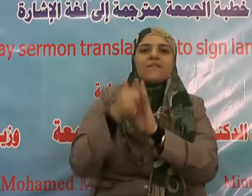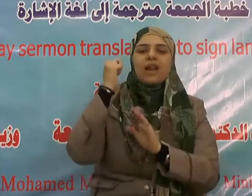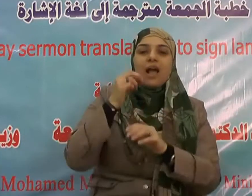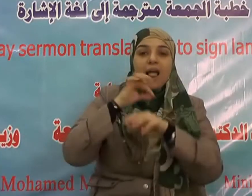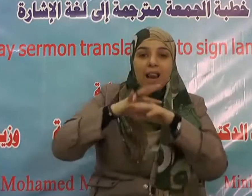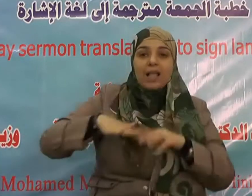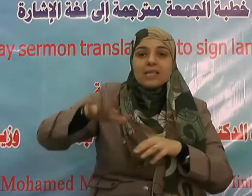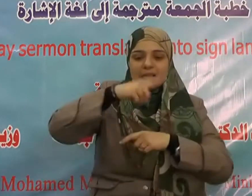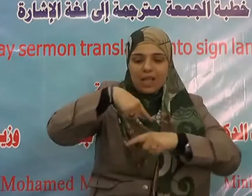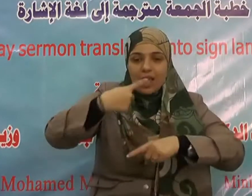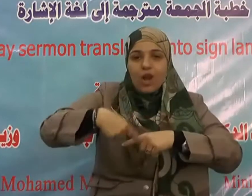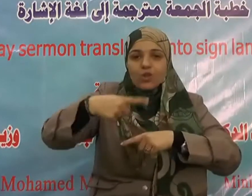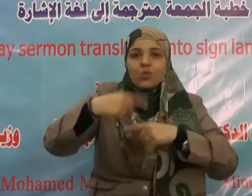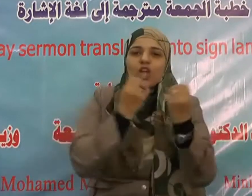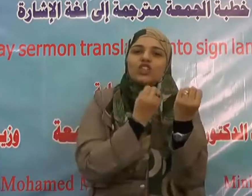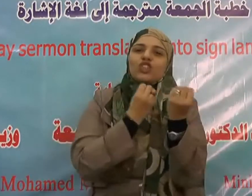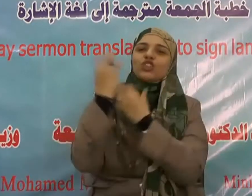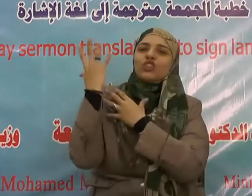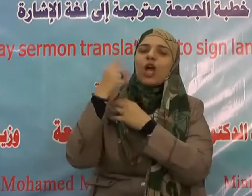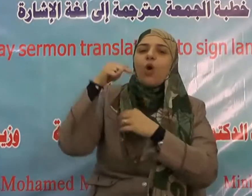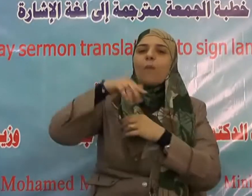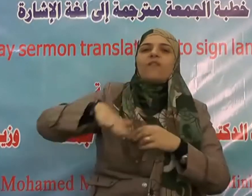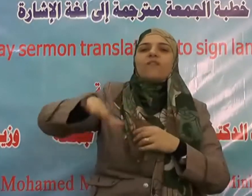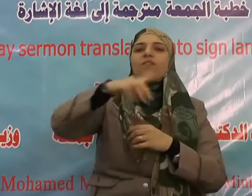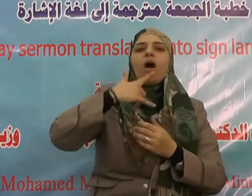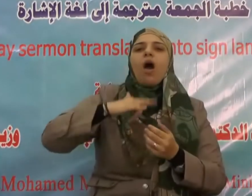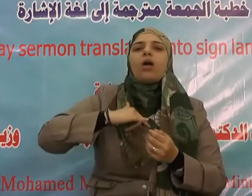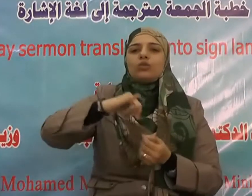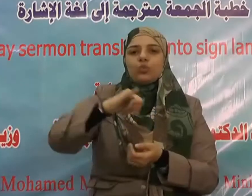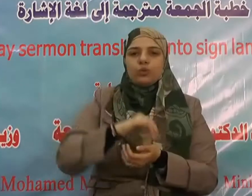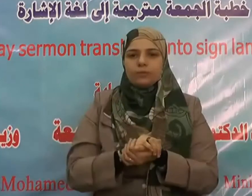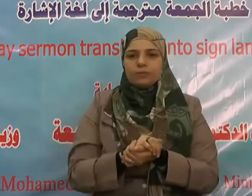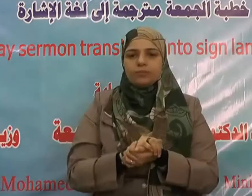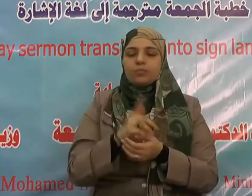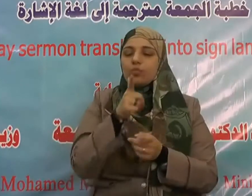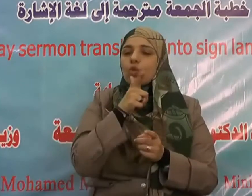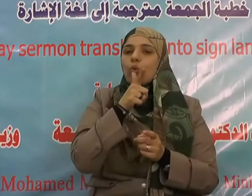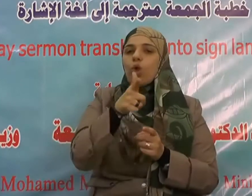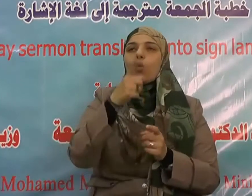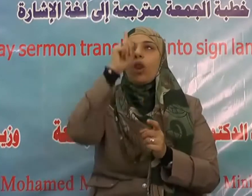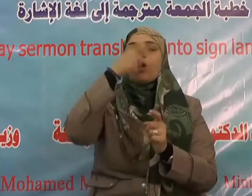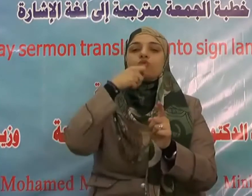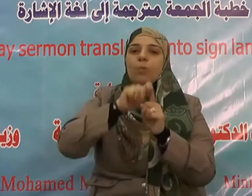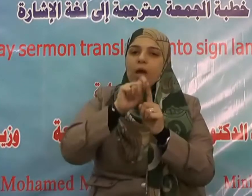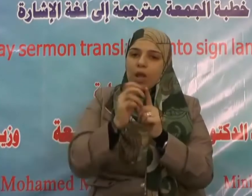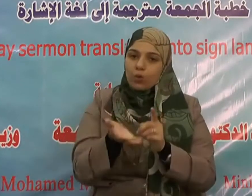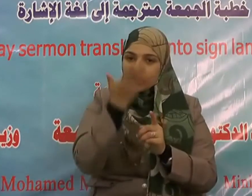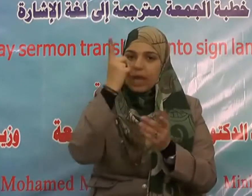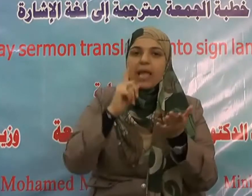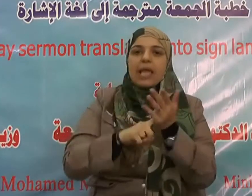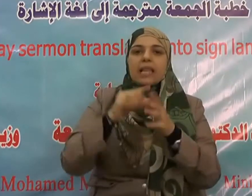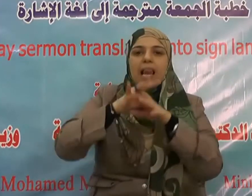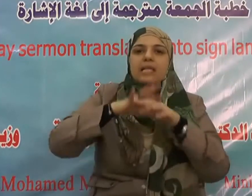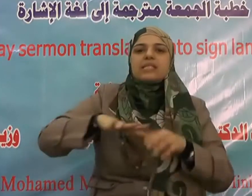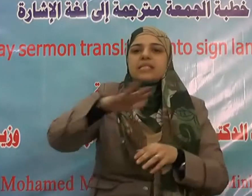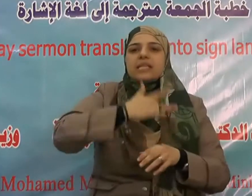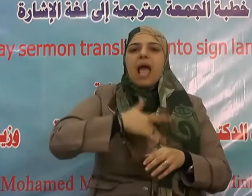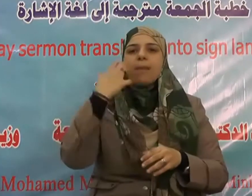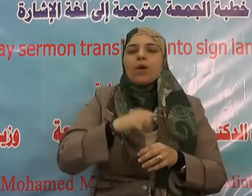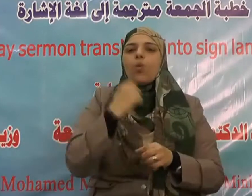أصحاب الجنة هم فيها خالدون ويقول عز وجل إن